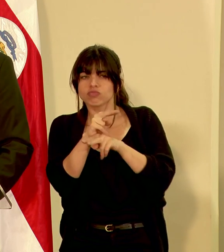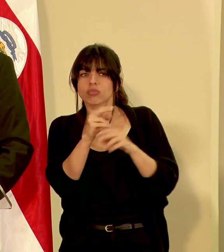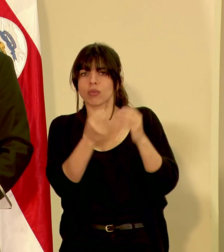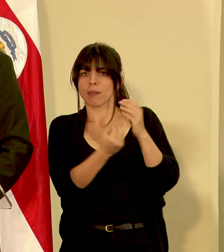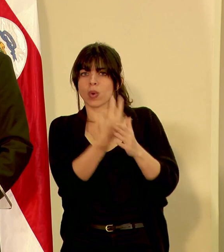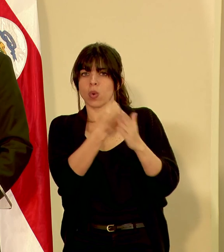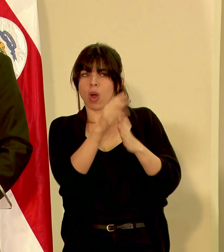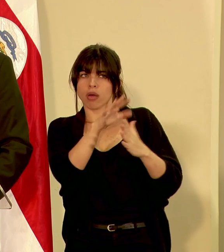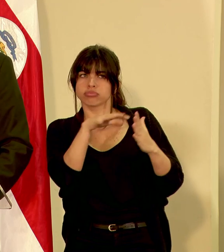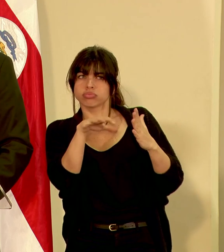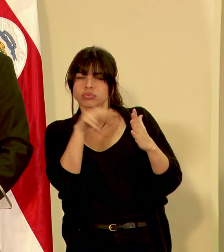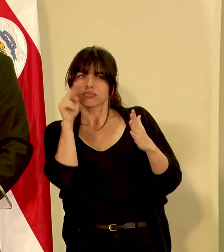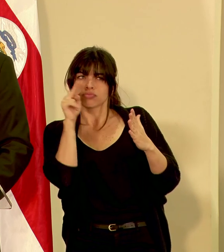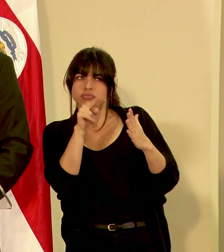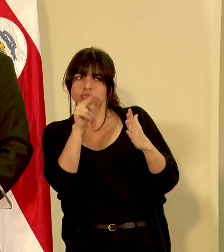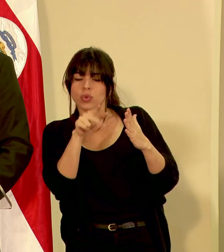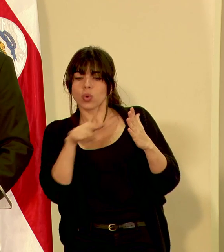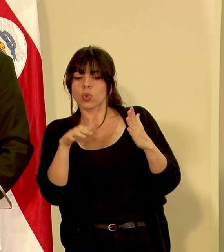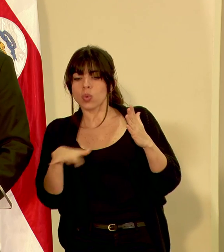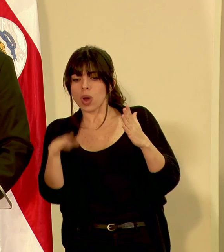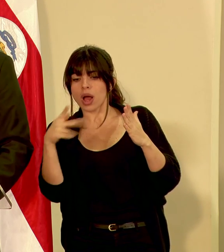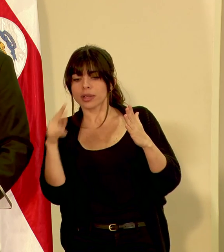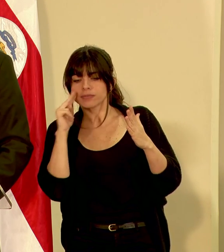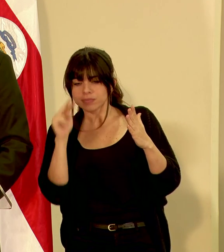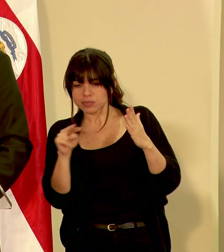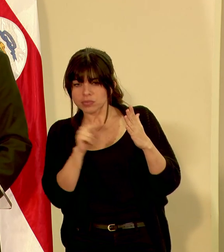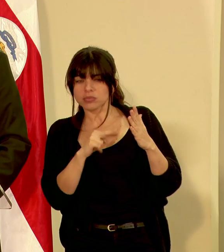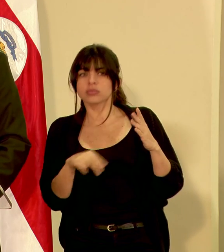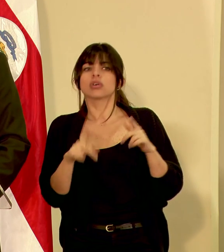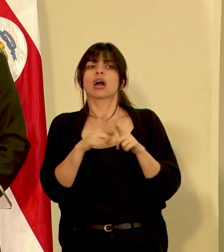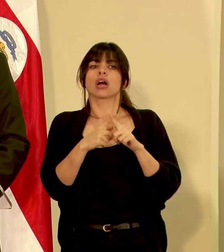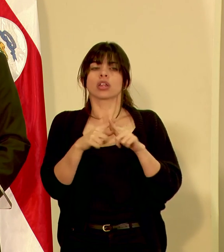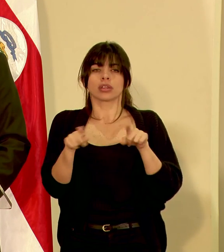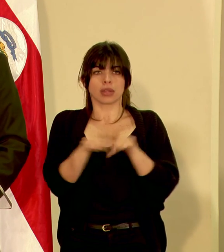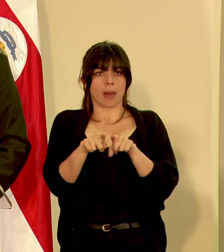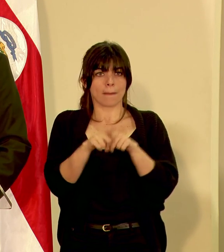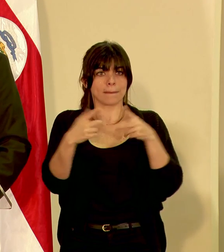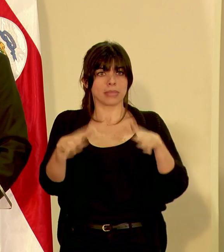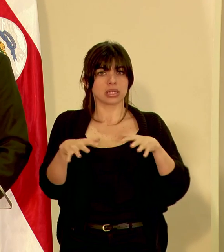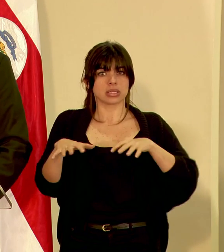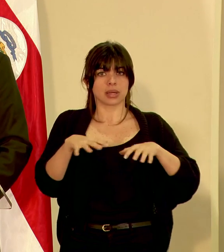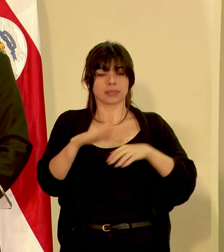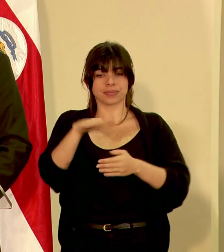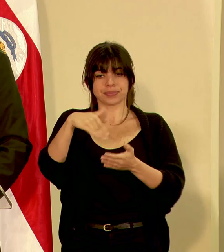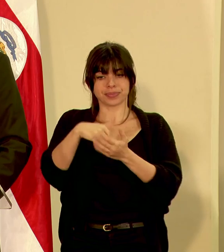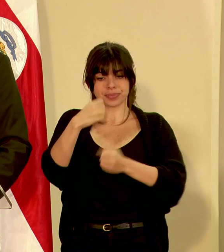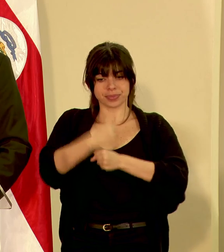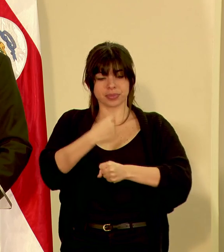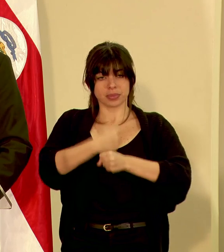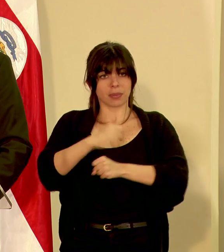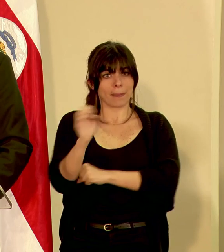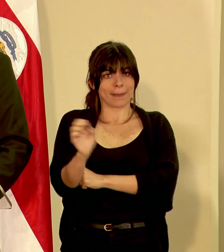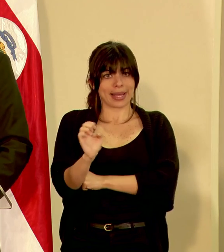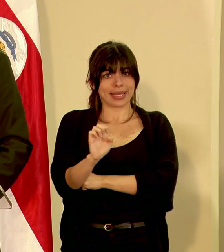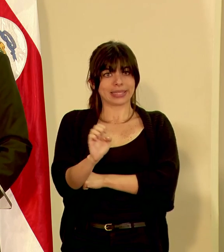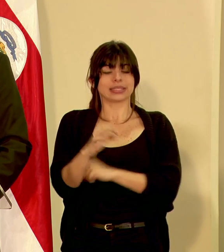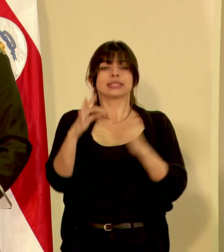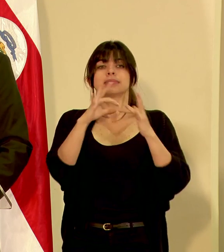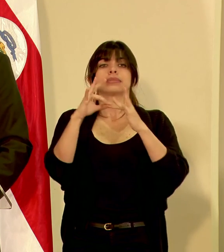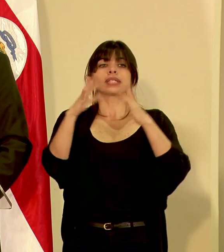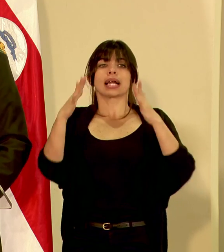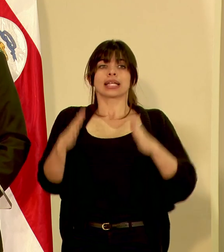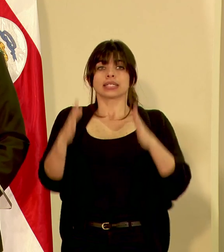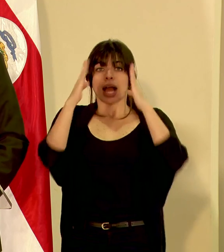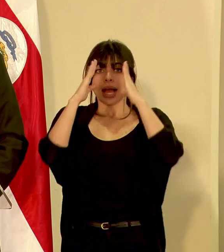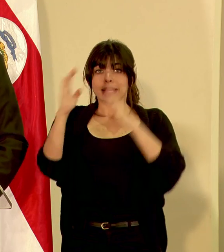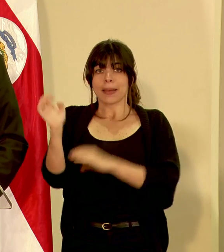del volcán y zonas vulnerables. Hemos activado también el Centro de Operaciones de Emergencia. Los especialistas